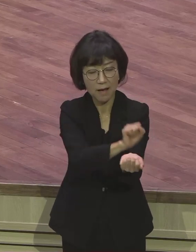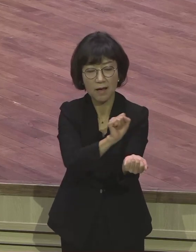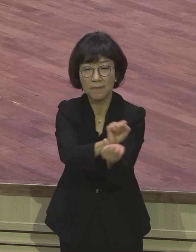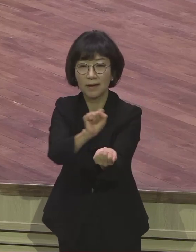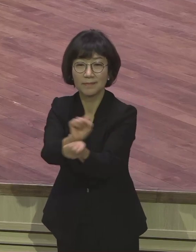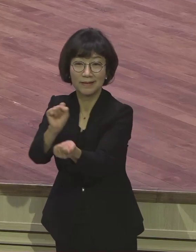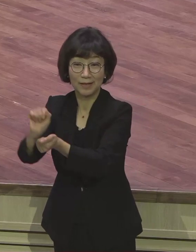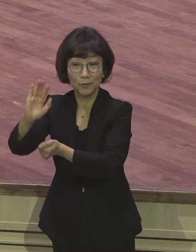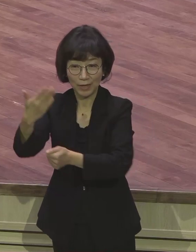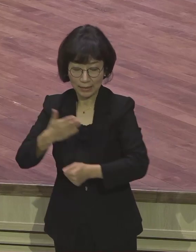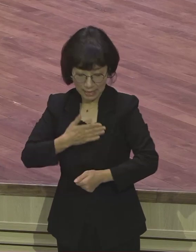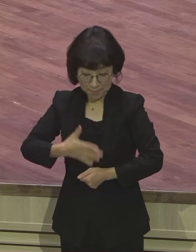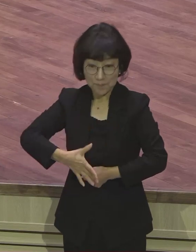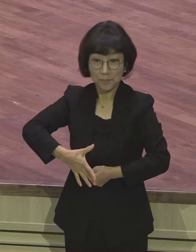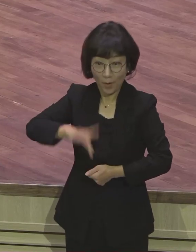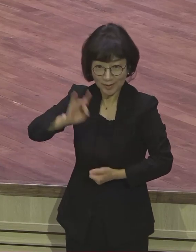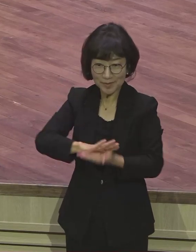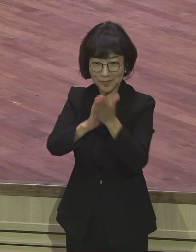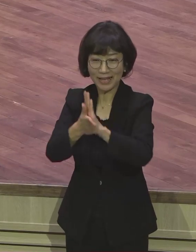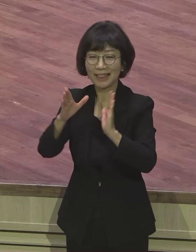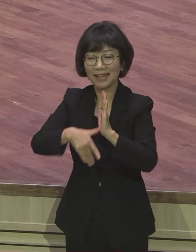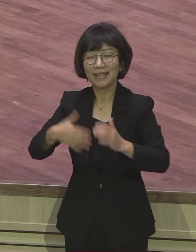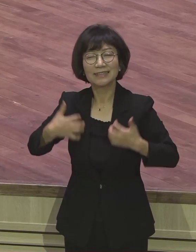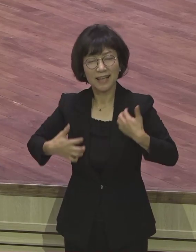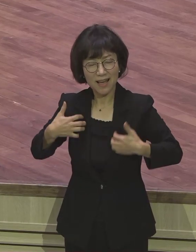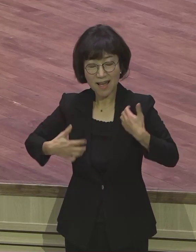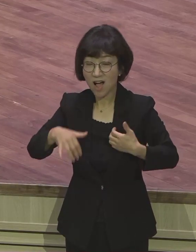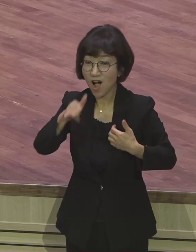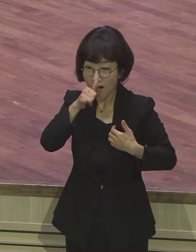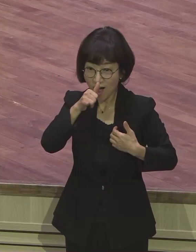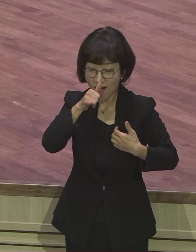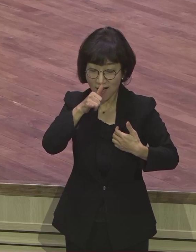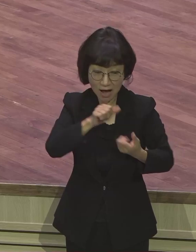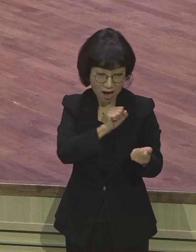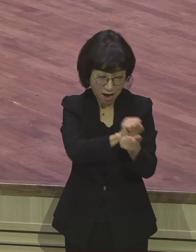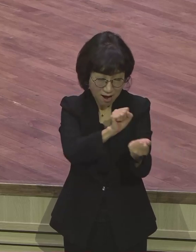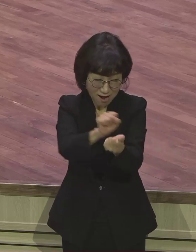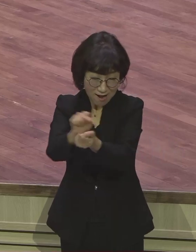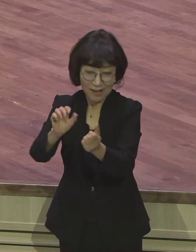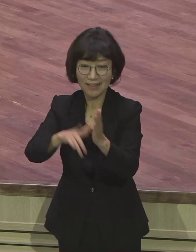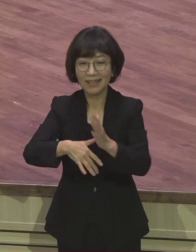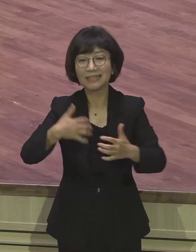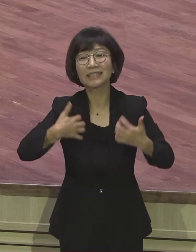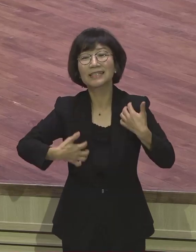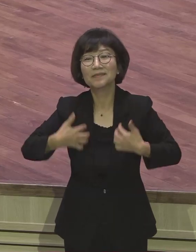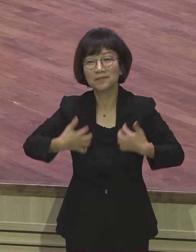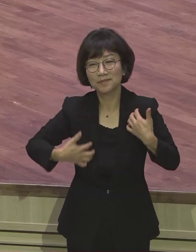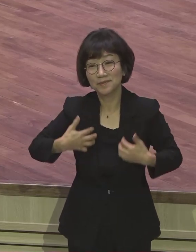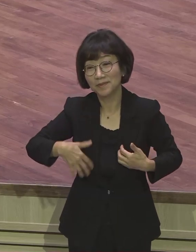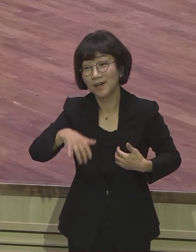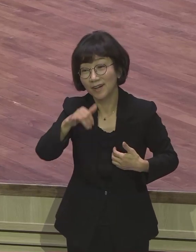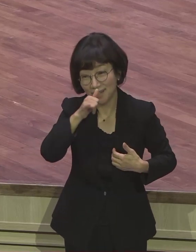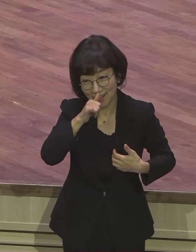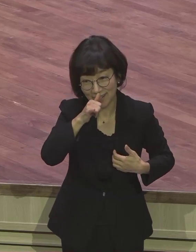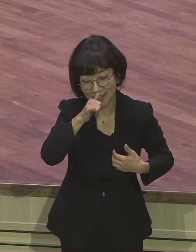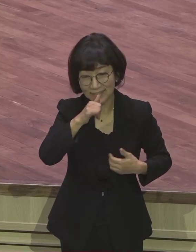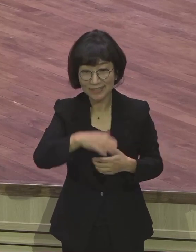기쁨이 있습니다 여기서 처음 하는 기쁨을 성경이 말하는 기쁨이라 그래요 세상